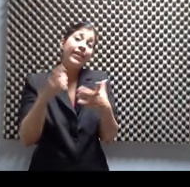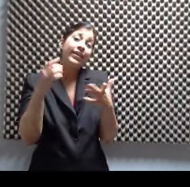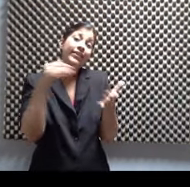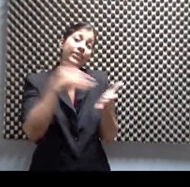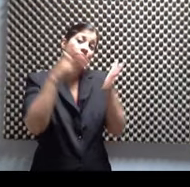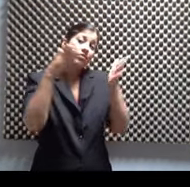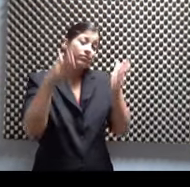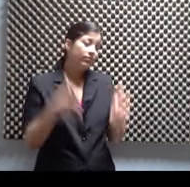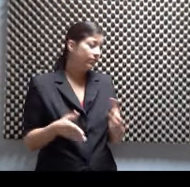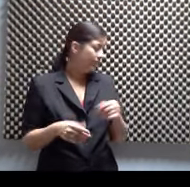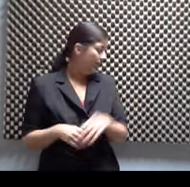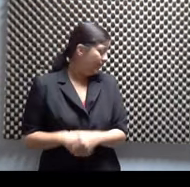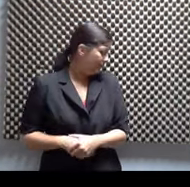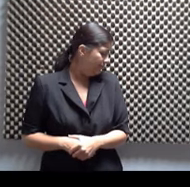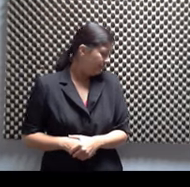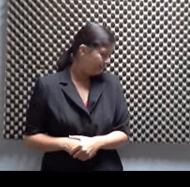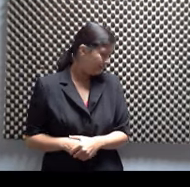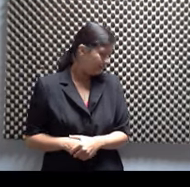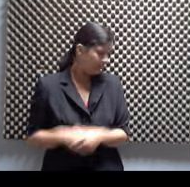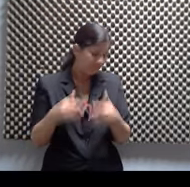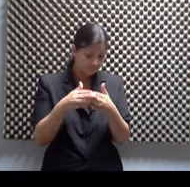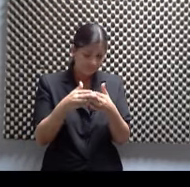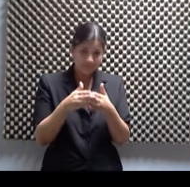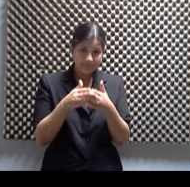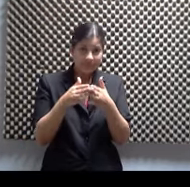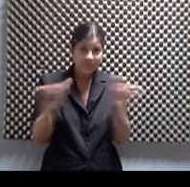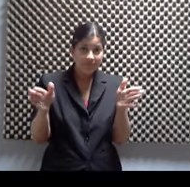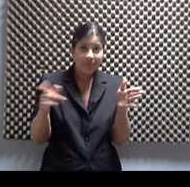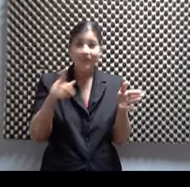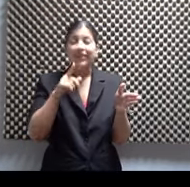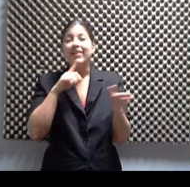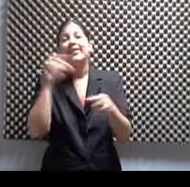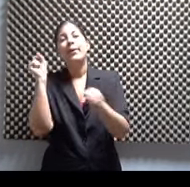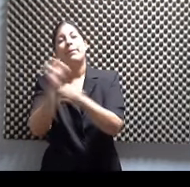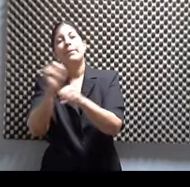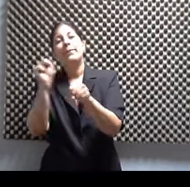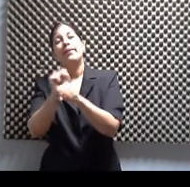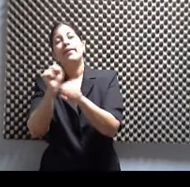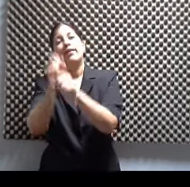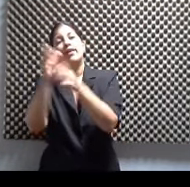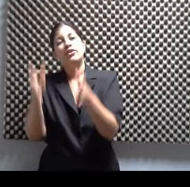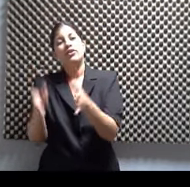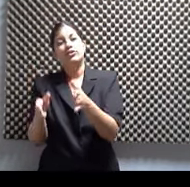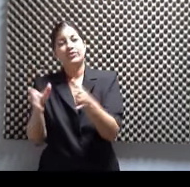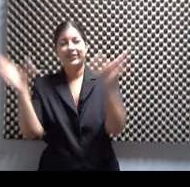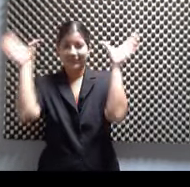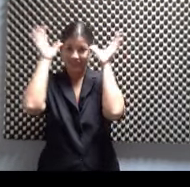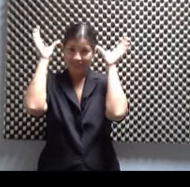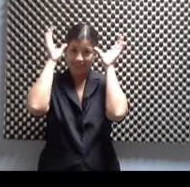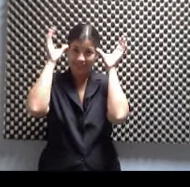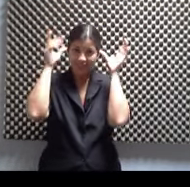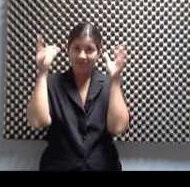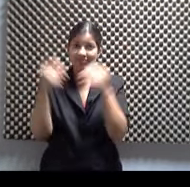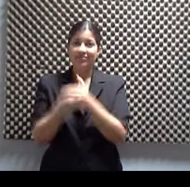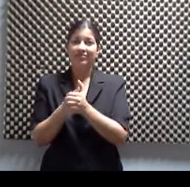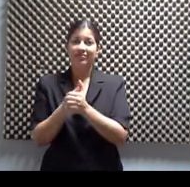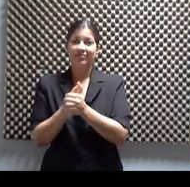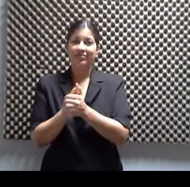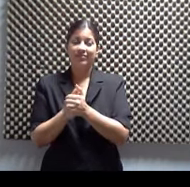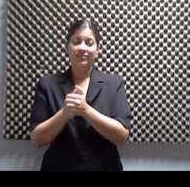vamos a decir, en términos generales, eran empleados de Disney, que tomaban clases los latinos. Y empezaron a quitarle horas a ellos. Y